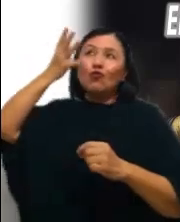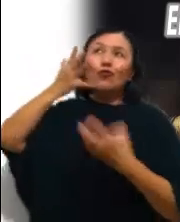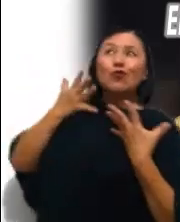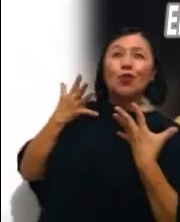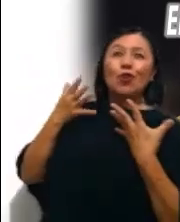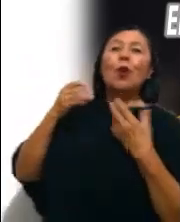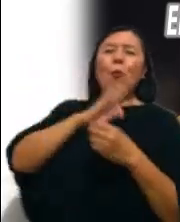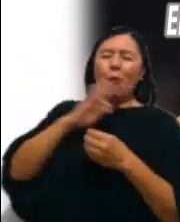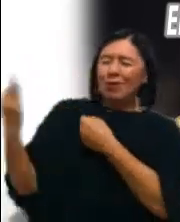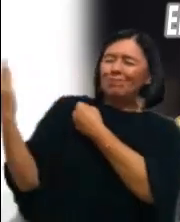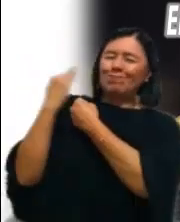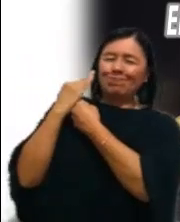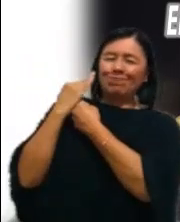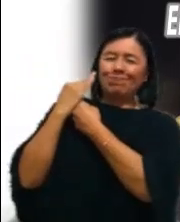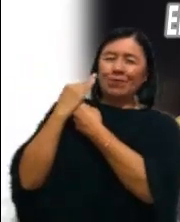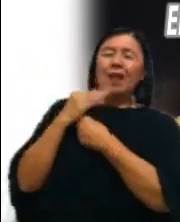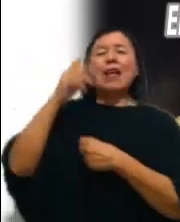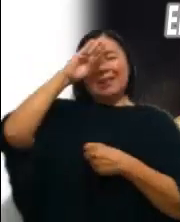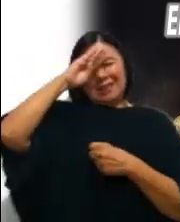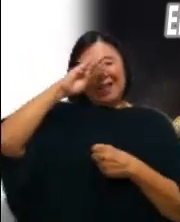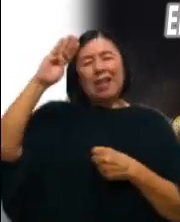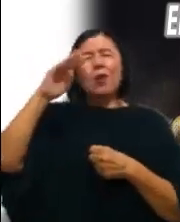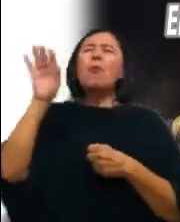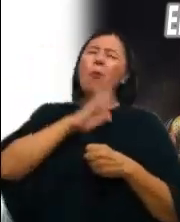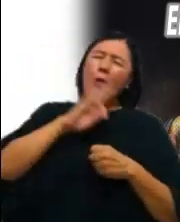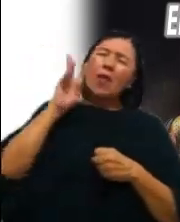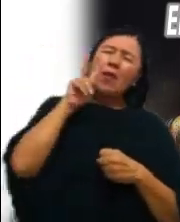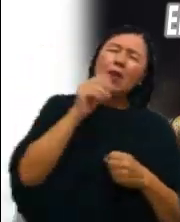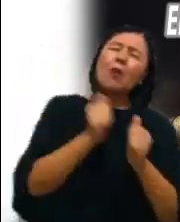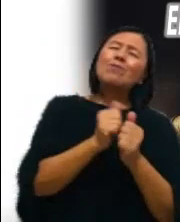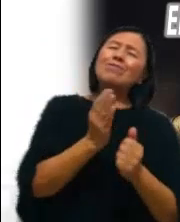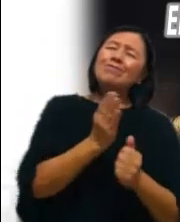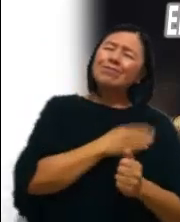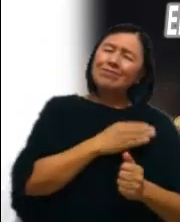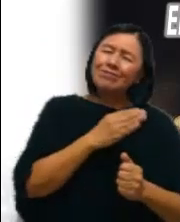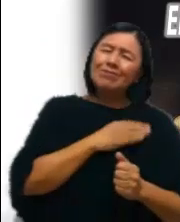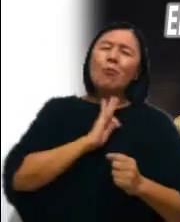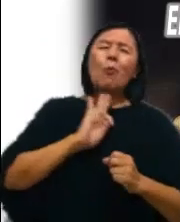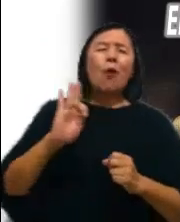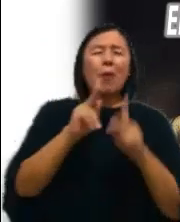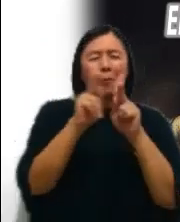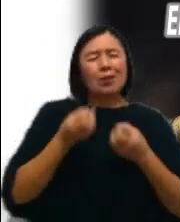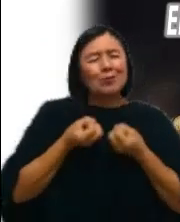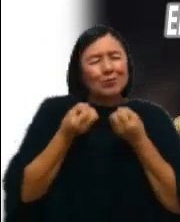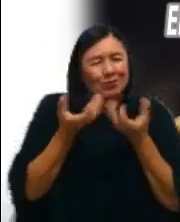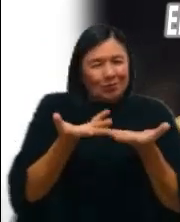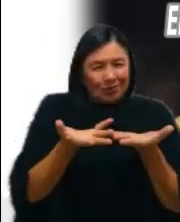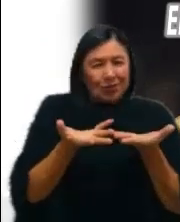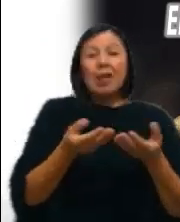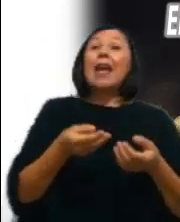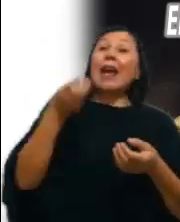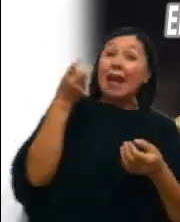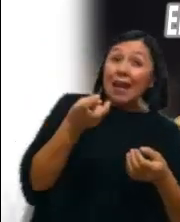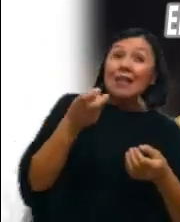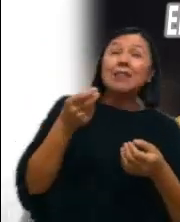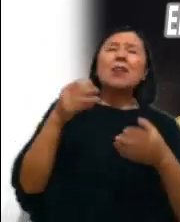El Señor te mire con benevolencia y te conceda la paz Es el acontecimiento más